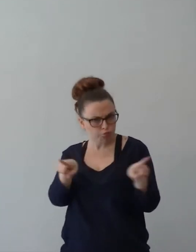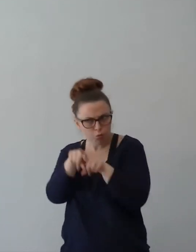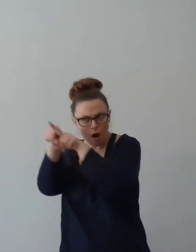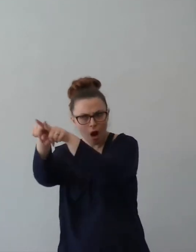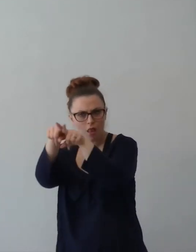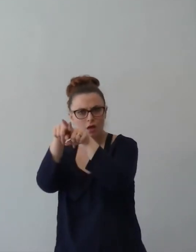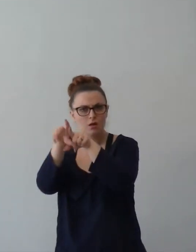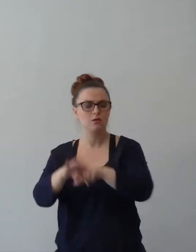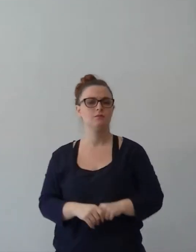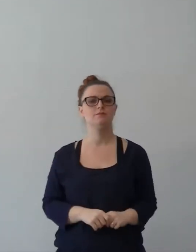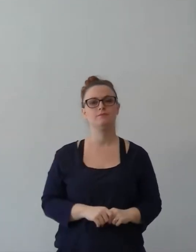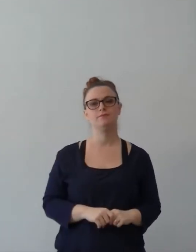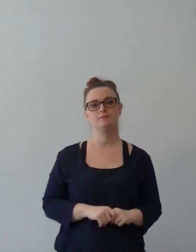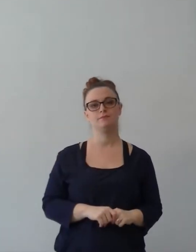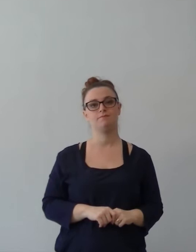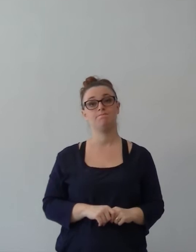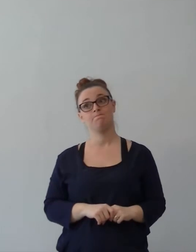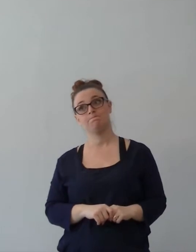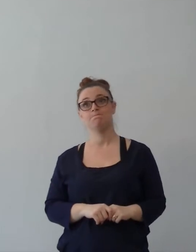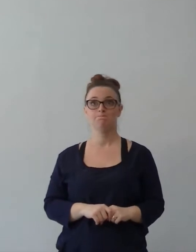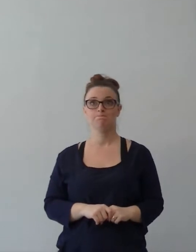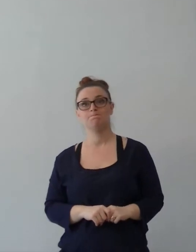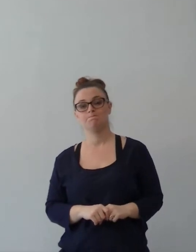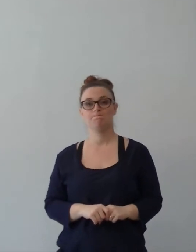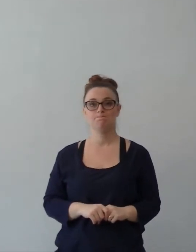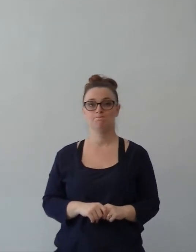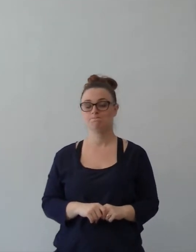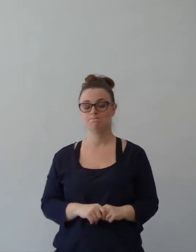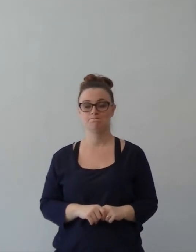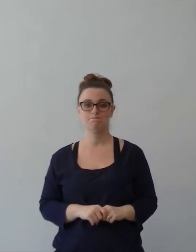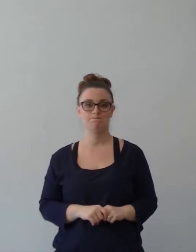come si poteva quella per il mio tifo quest'anno? Che non è nemmeno la mia squadra?